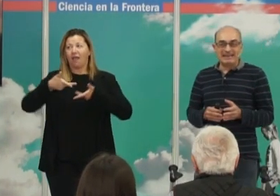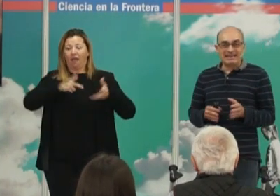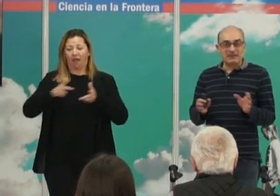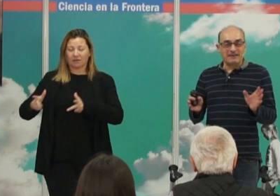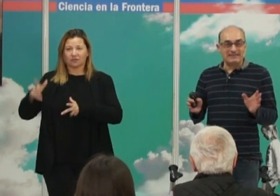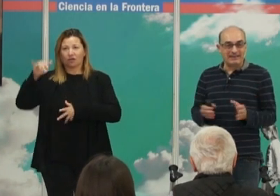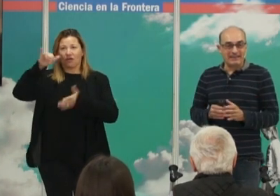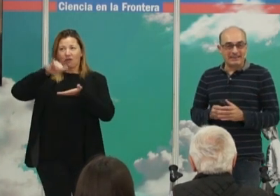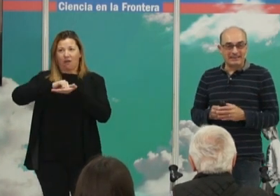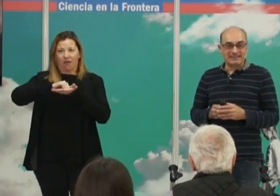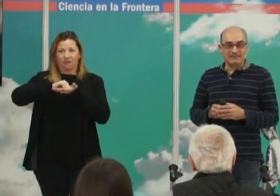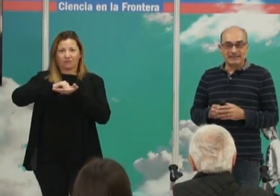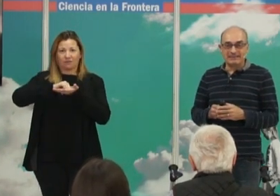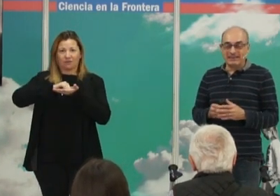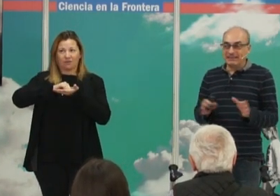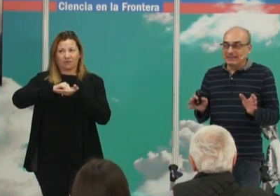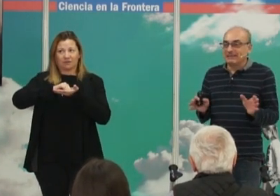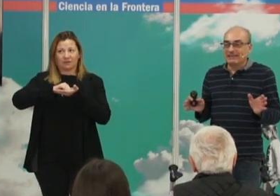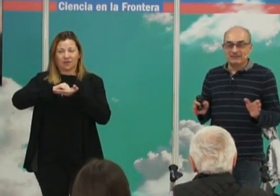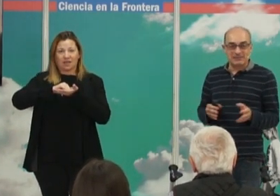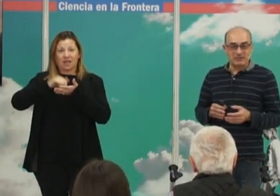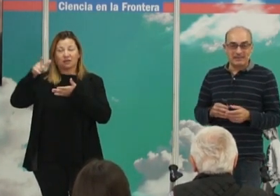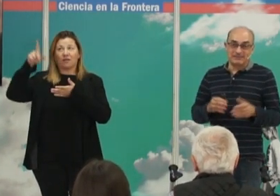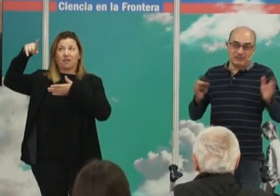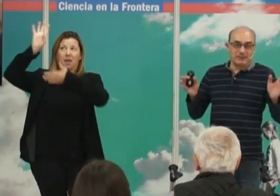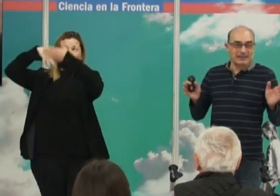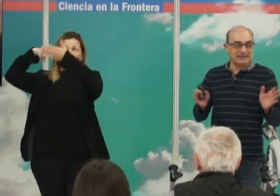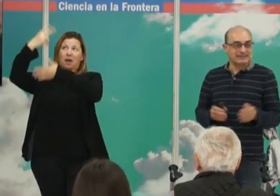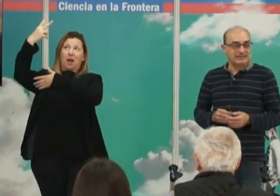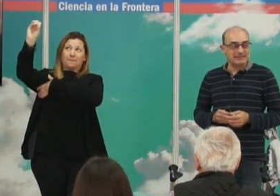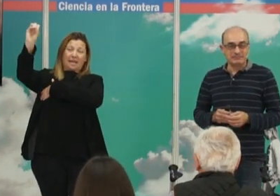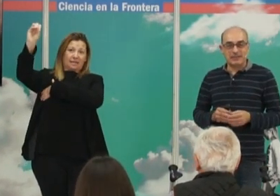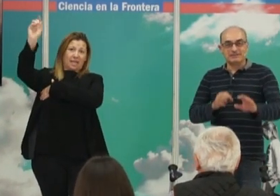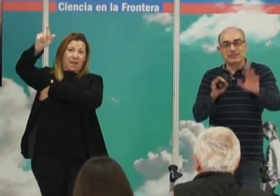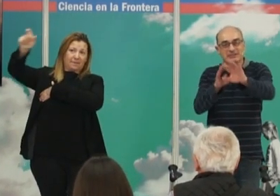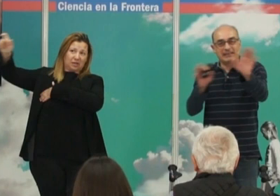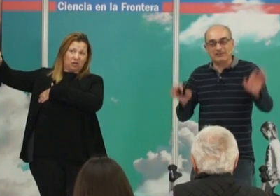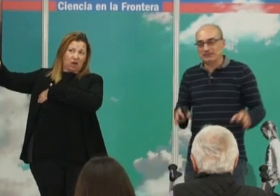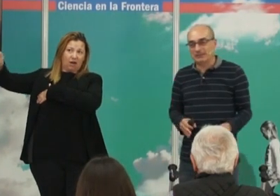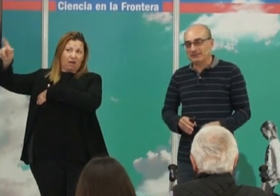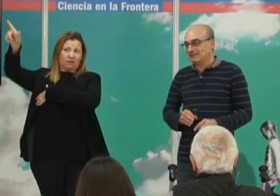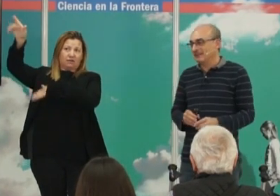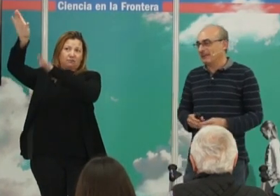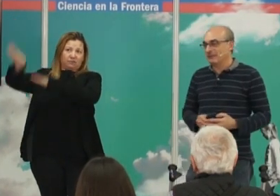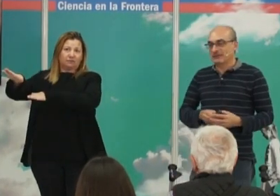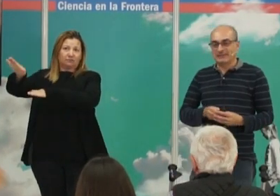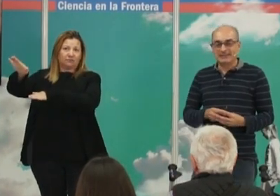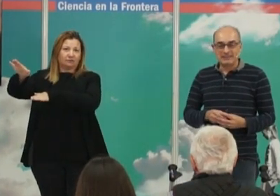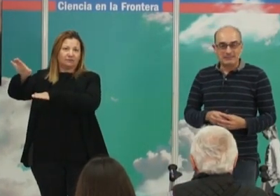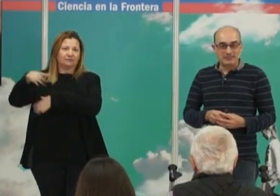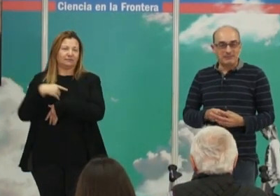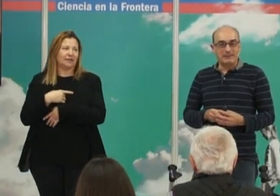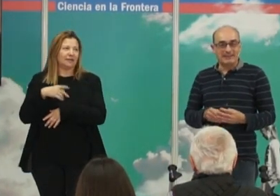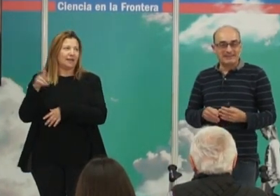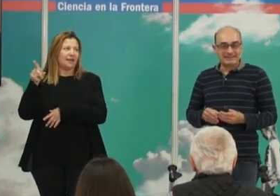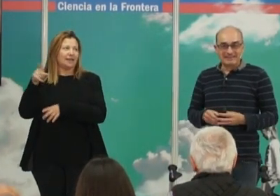Y se han quedado 20 allí en tierra, no sé muy bien, esto de Vueling. Ah, no, se está grabando, entonces no, dejémoslo estar.